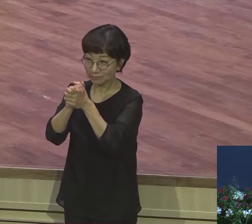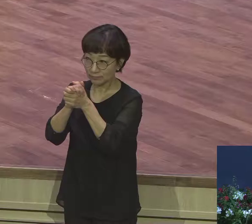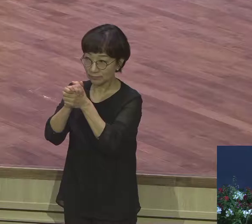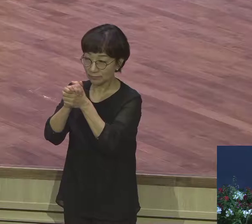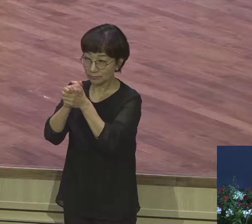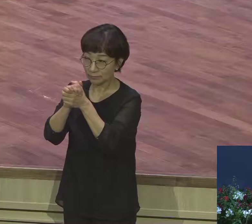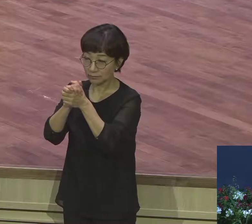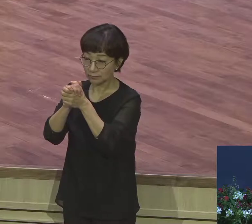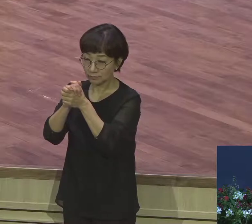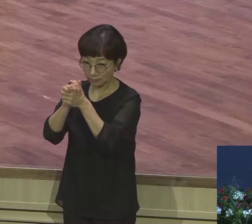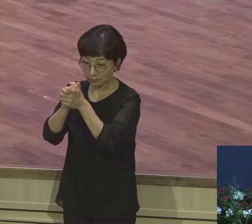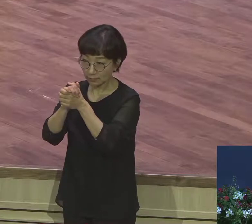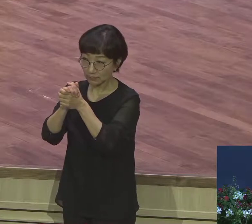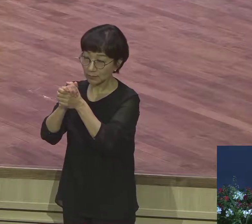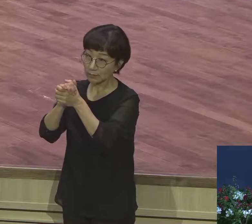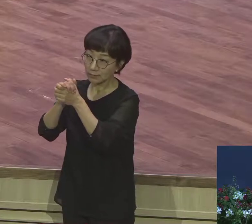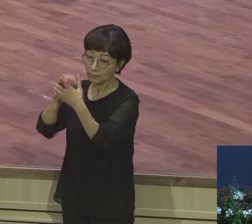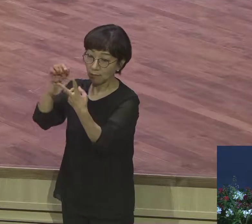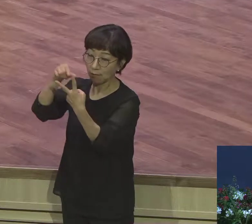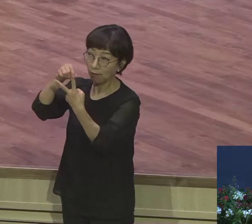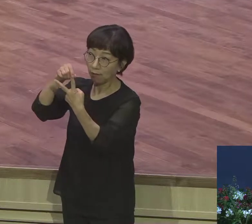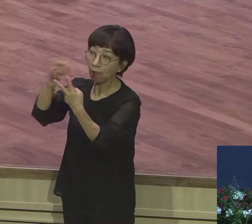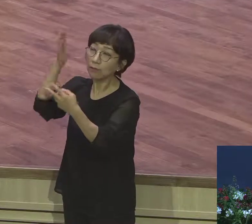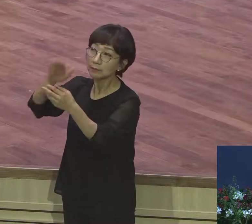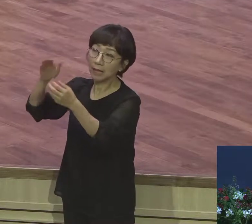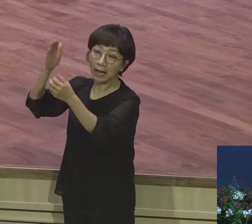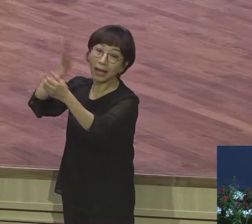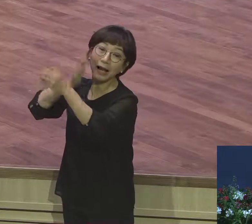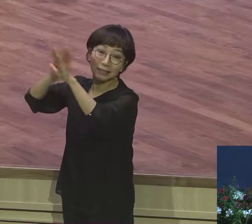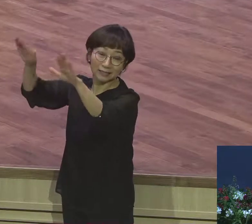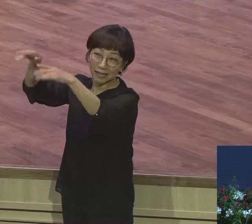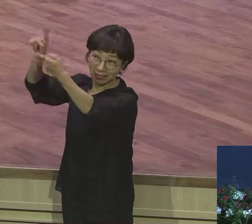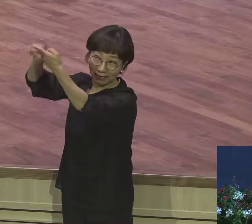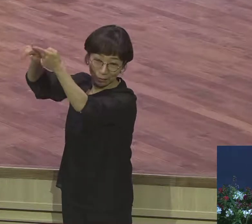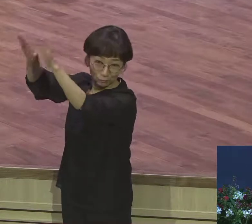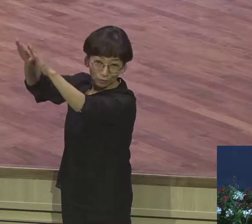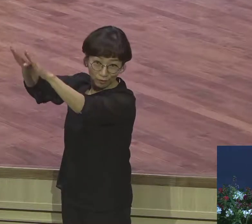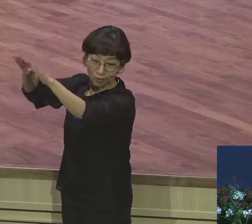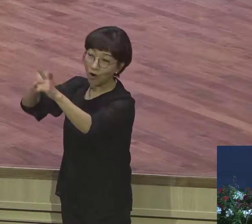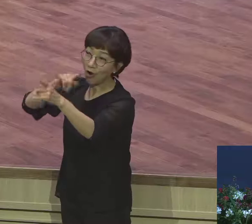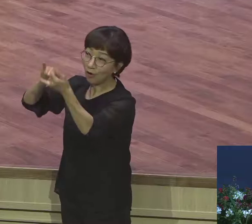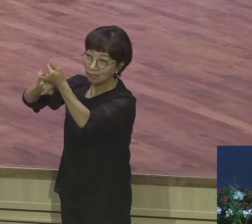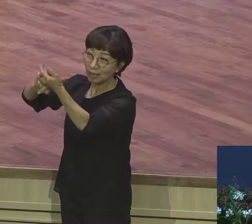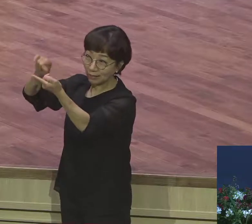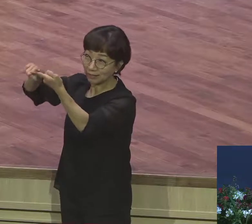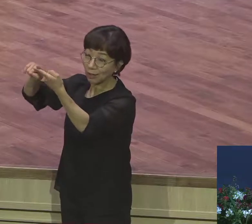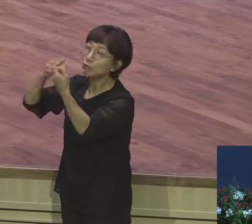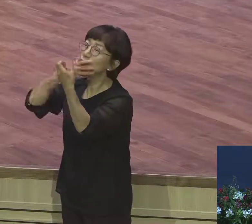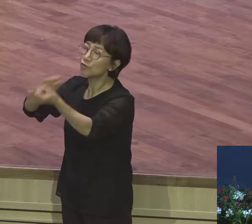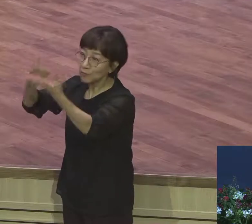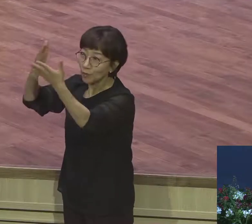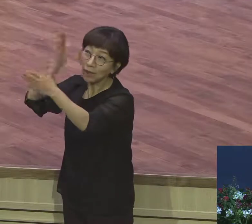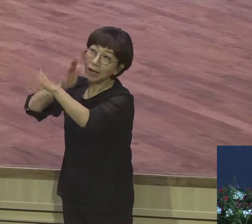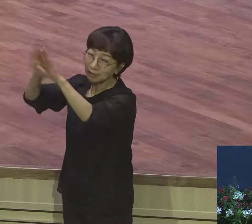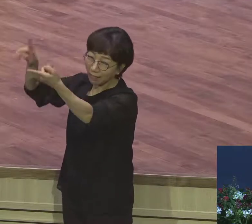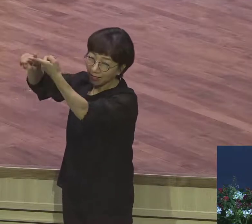여러분 어떤 상태예요 아직도 하나님의 은약적 축복을 멀리만 바라보고 있는